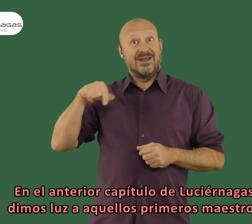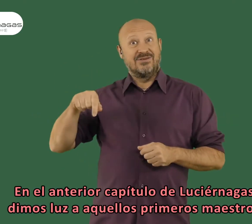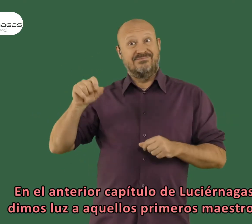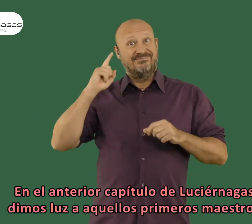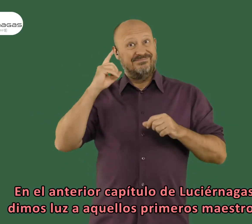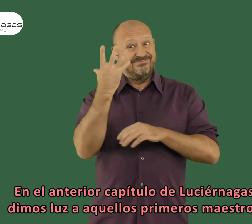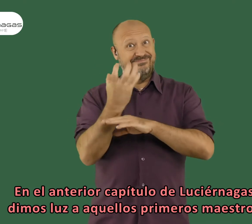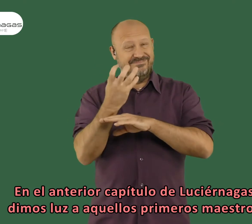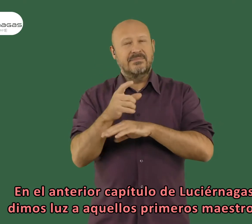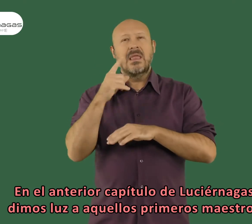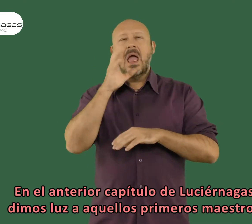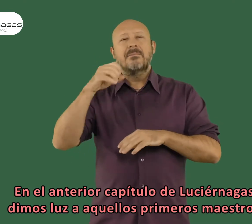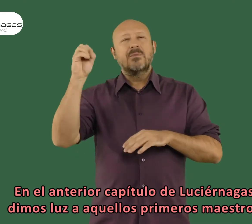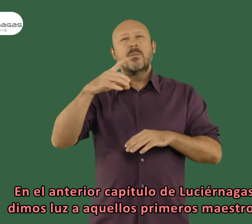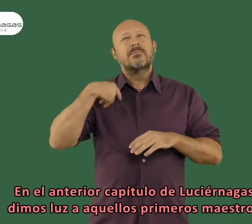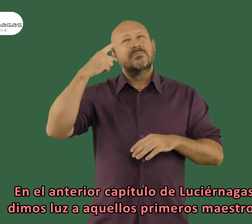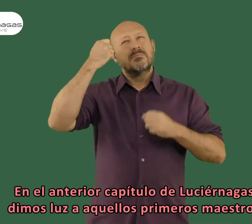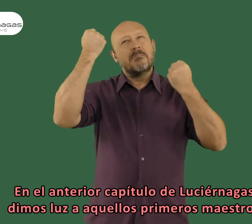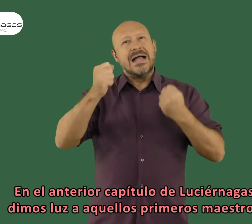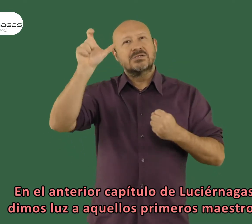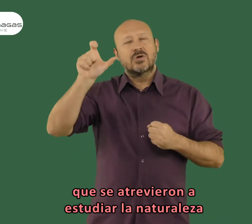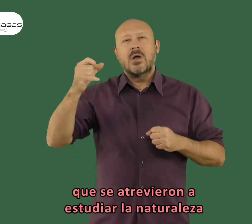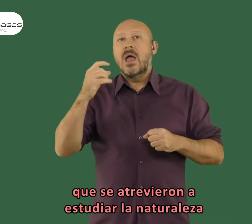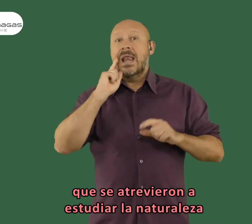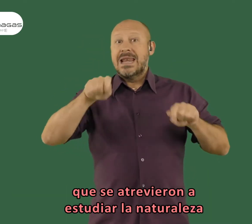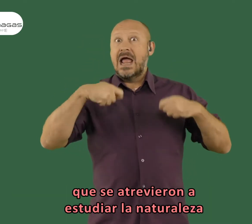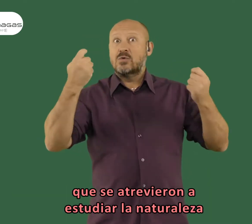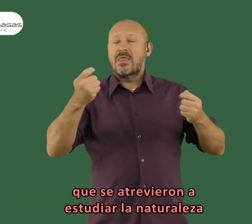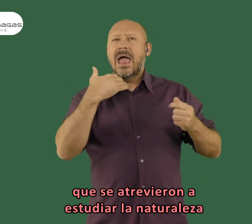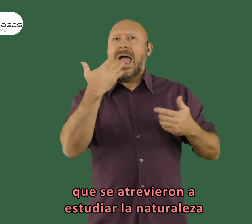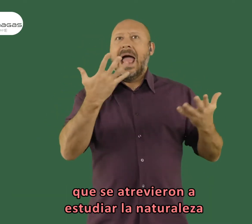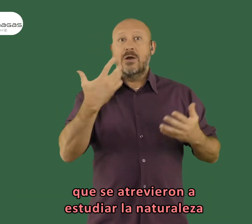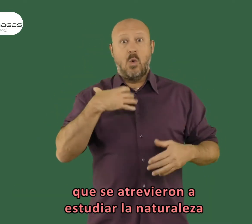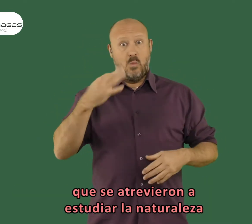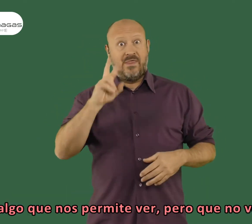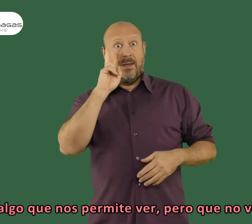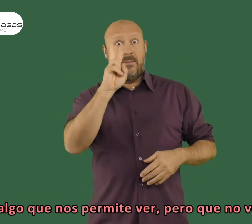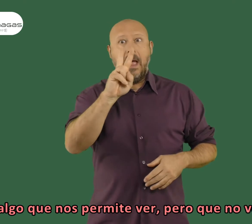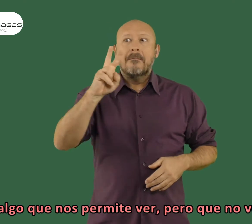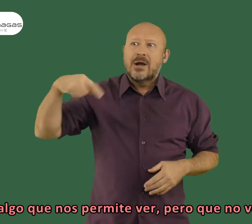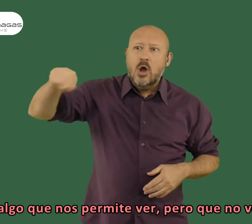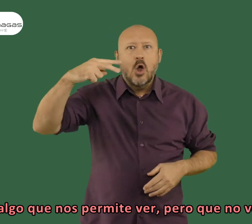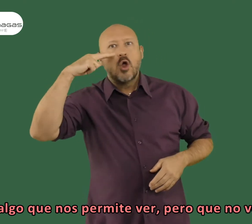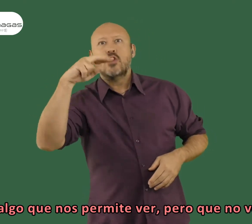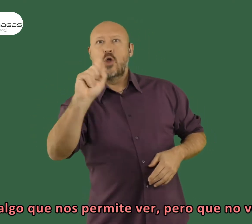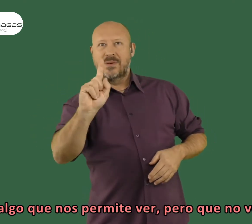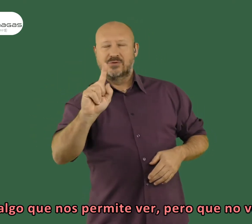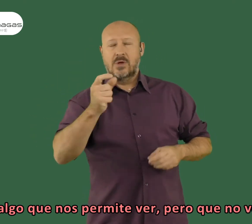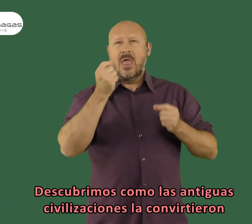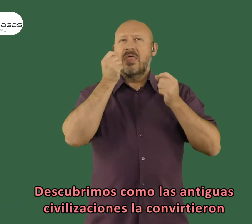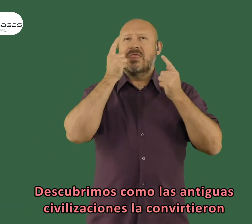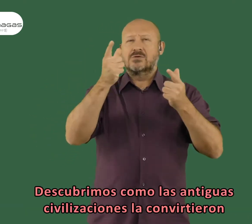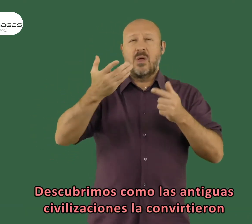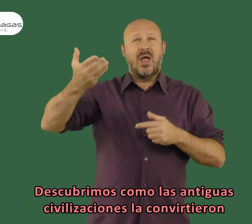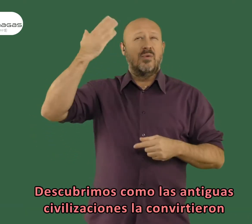En el anterior capítulo de Luciérnagas dimos luz a aquellos primeros maestros que se atrevieron a estudiar la naturaleza de algo que nos permite ver, pero que no